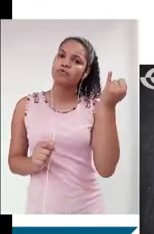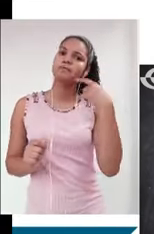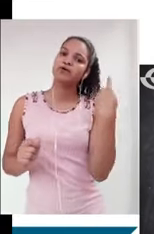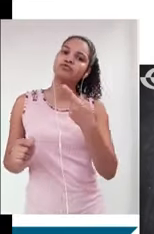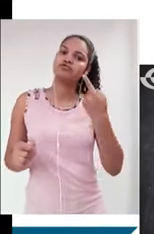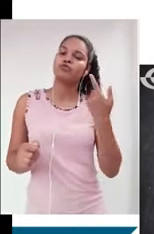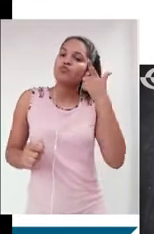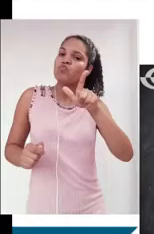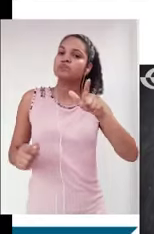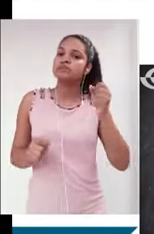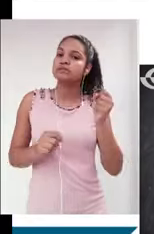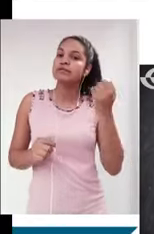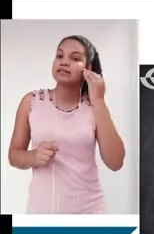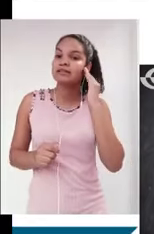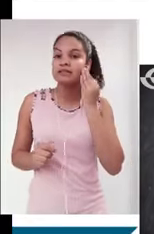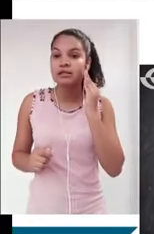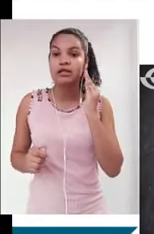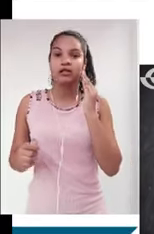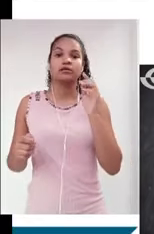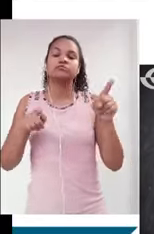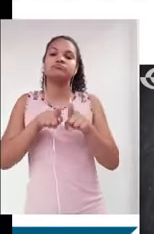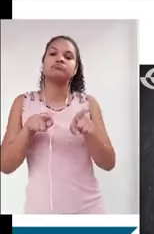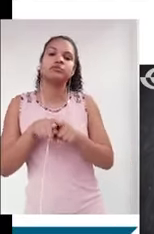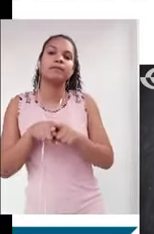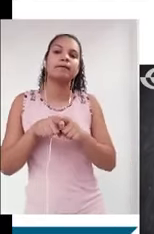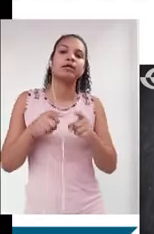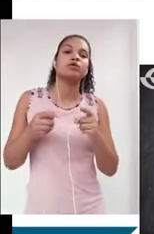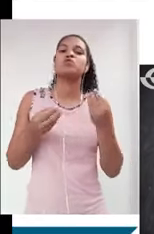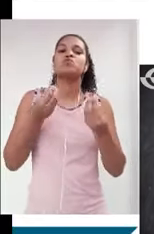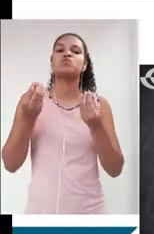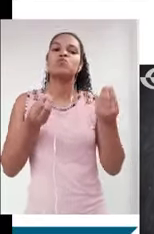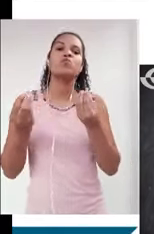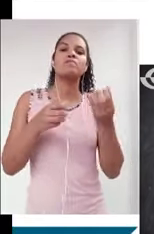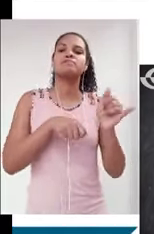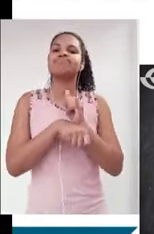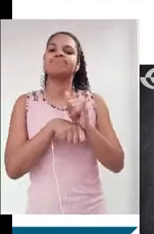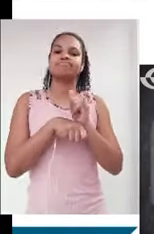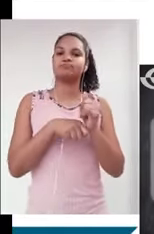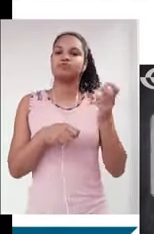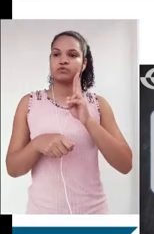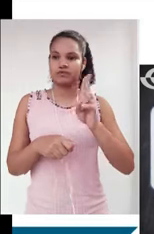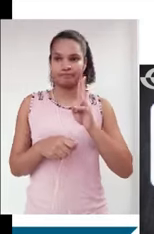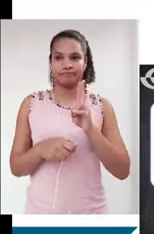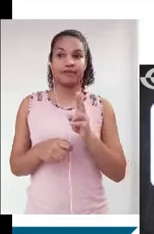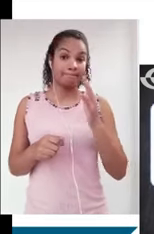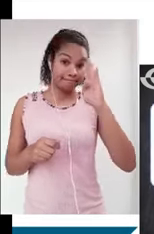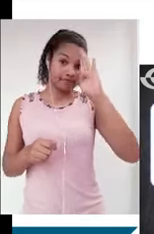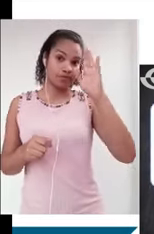de fato e quais são as técnicas que vamos utilizar para interpretar esses temas. A primeira delas é em relação às palavras-chave,